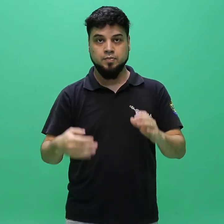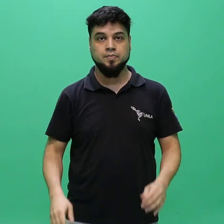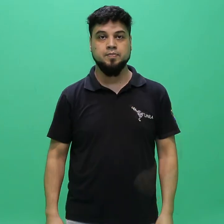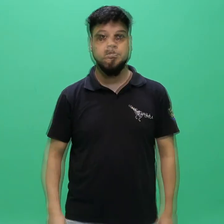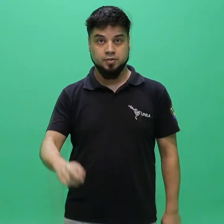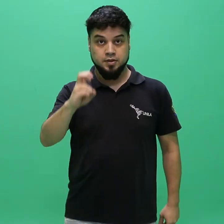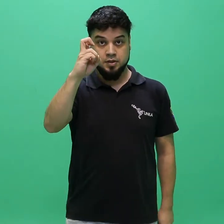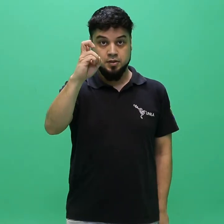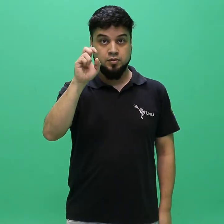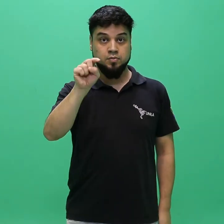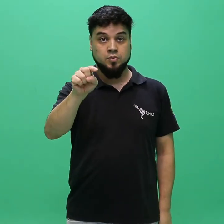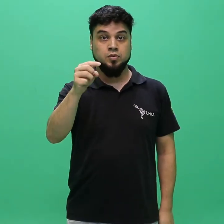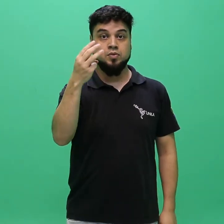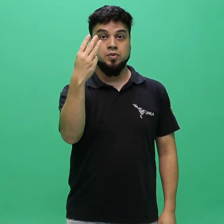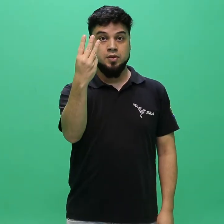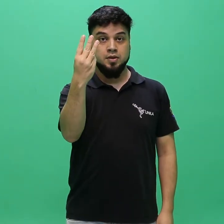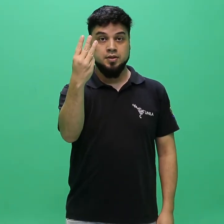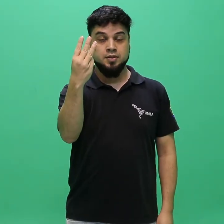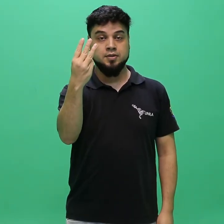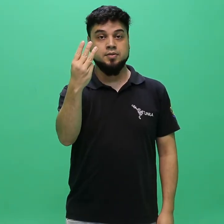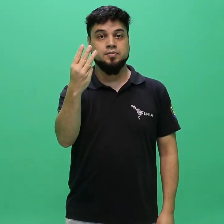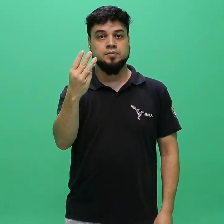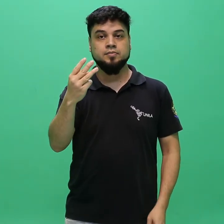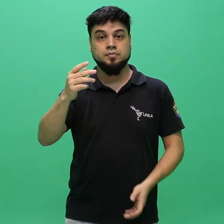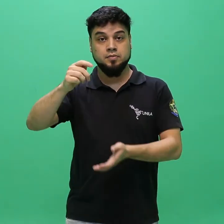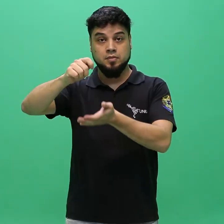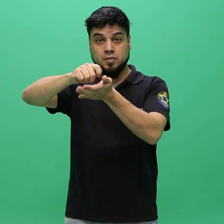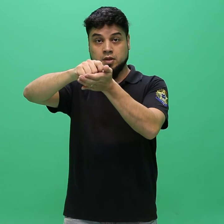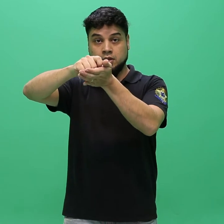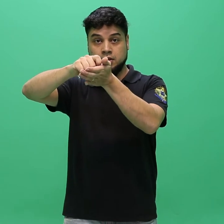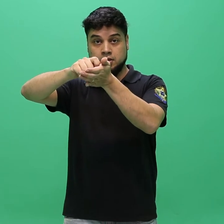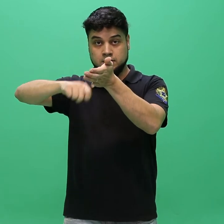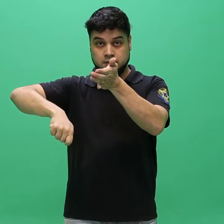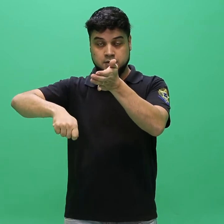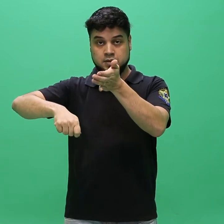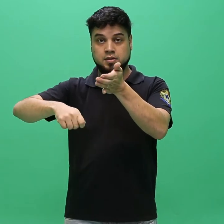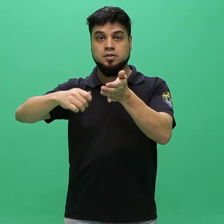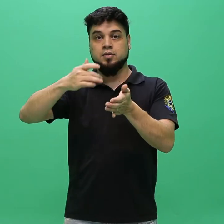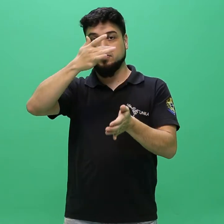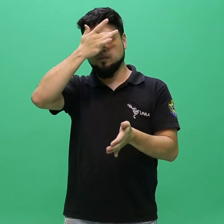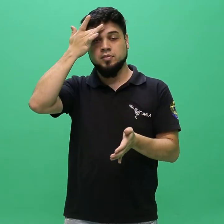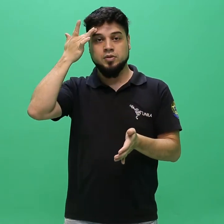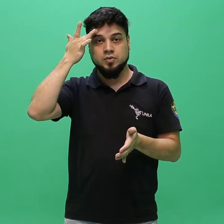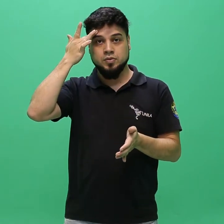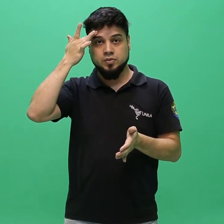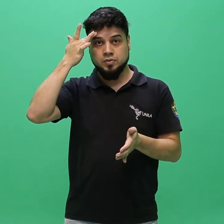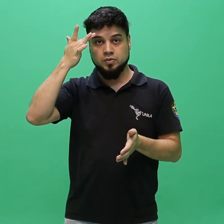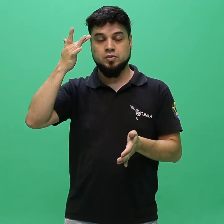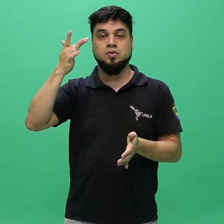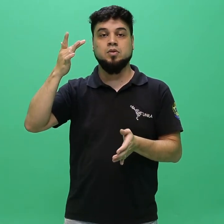5.3. Dá inscrição para transferência externa.